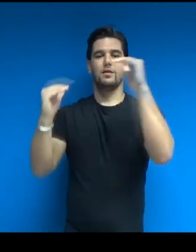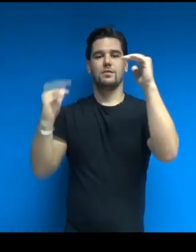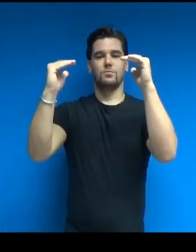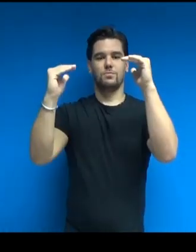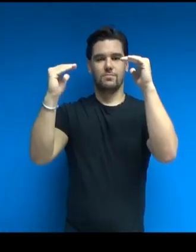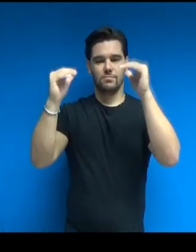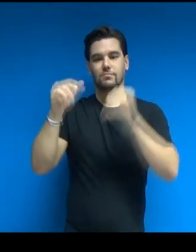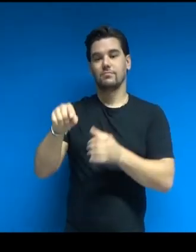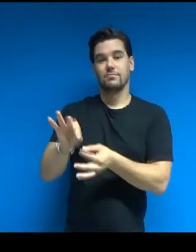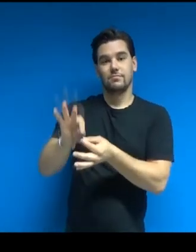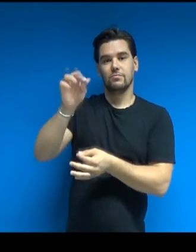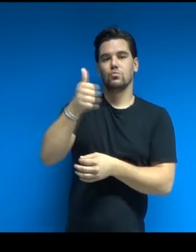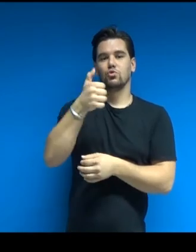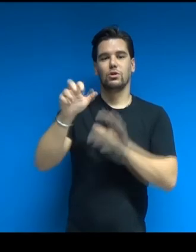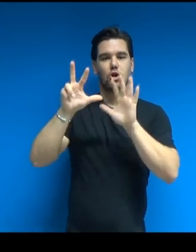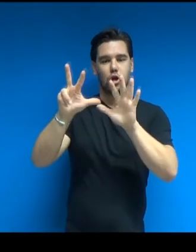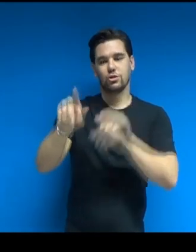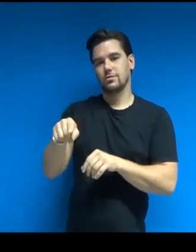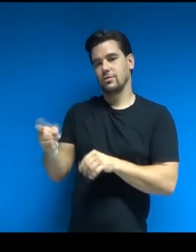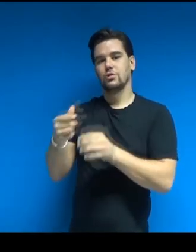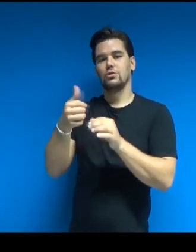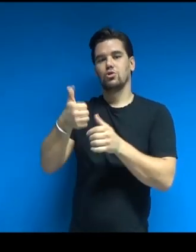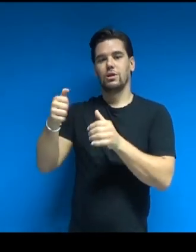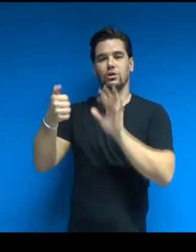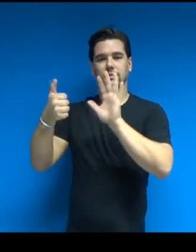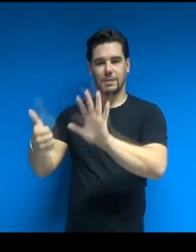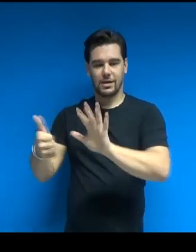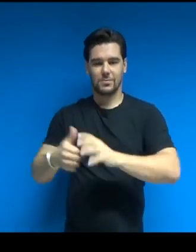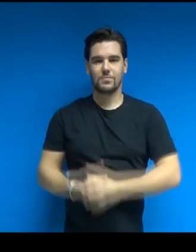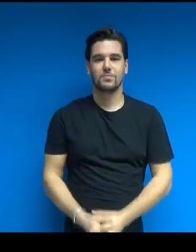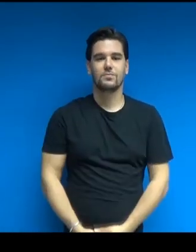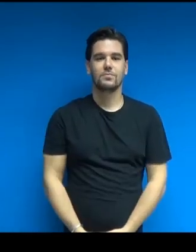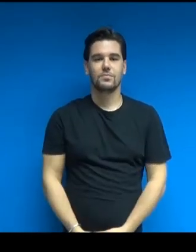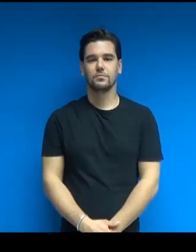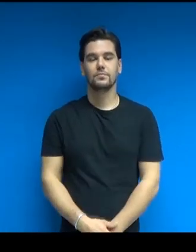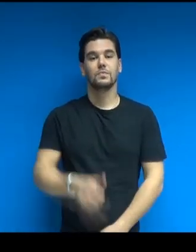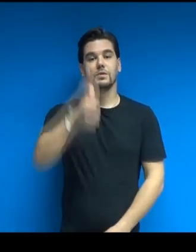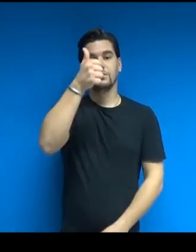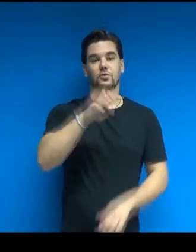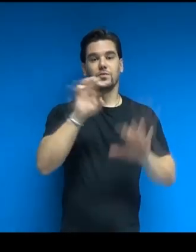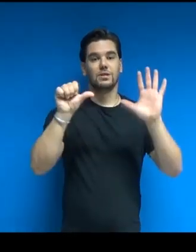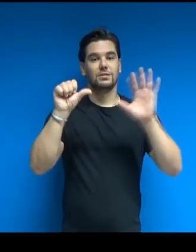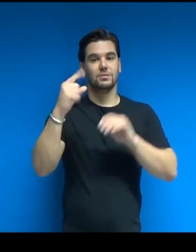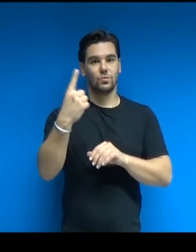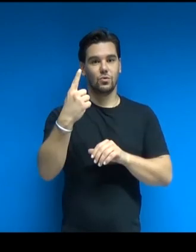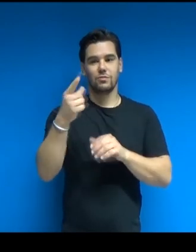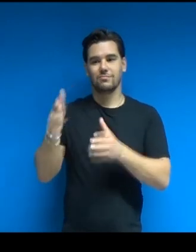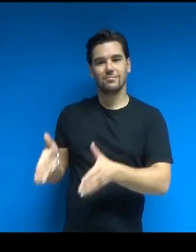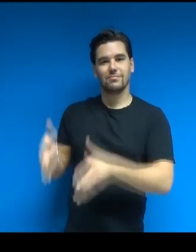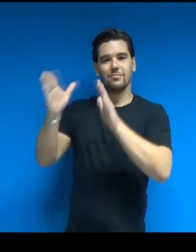Velasca furono fermate, rispettivamente, a 108 e a 106 metri.